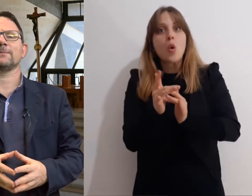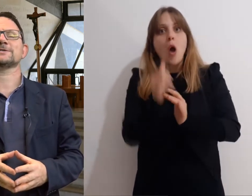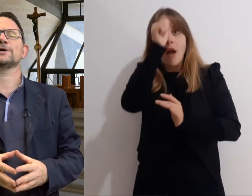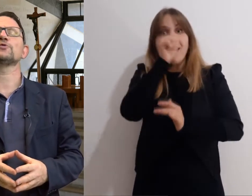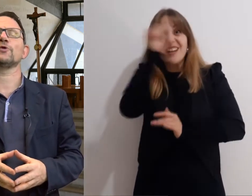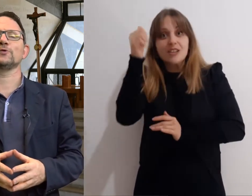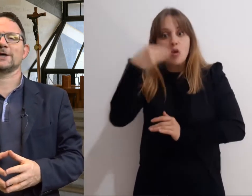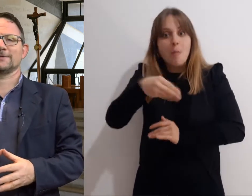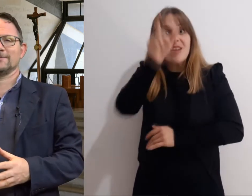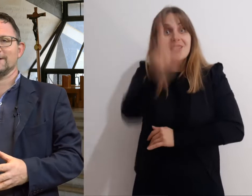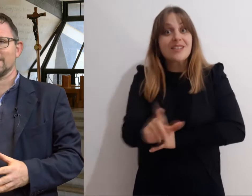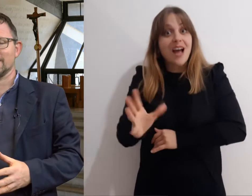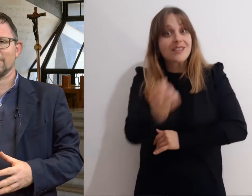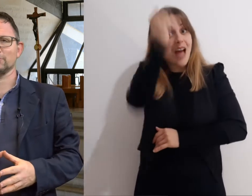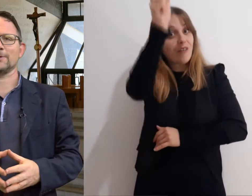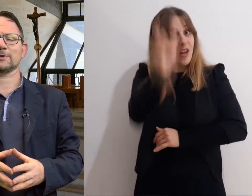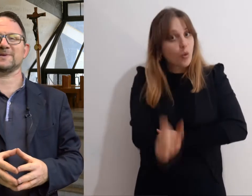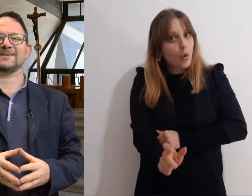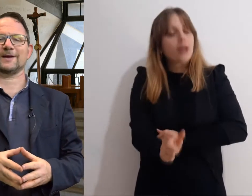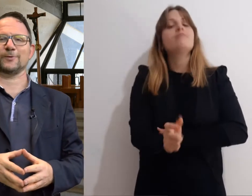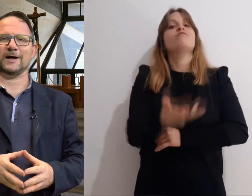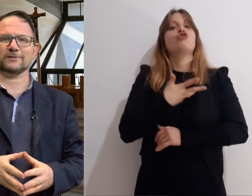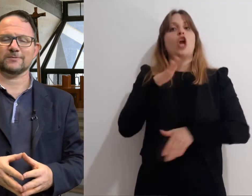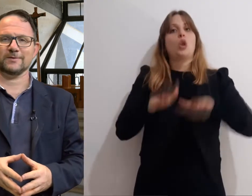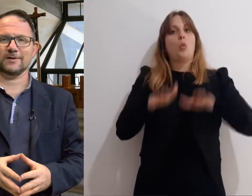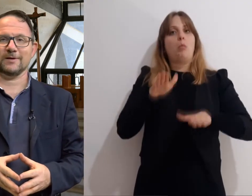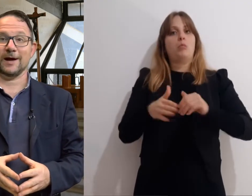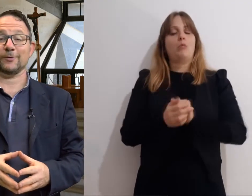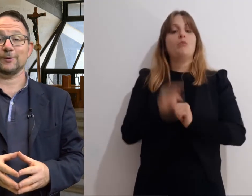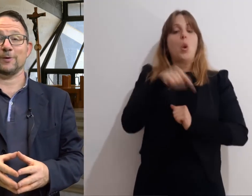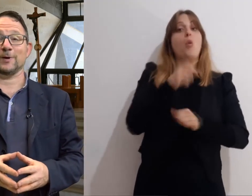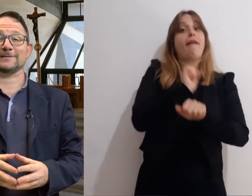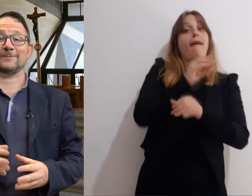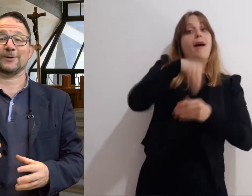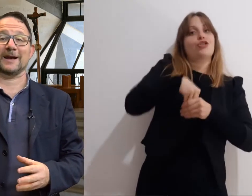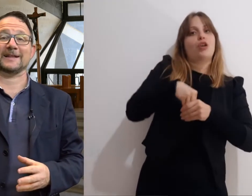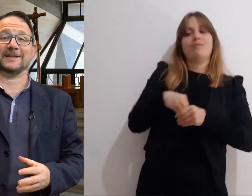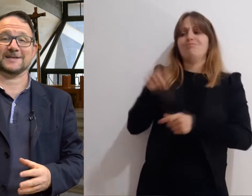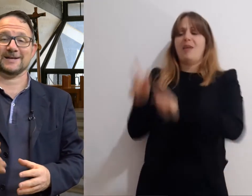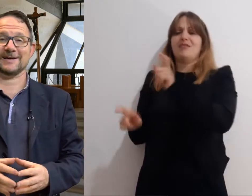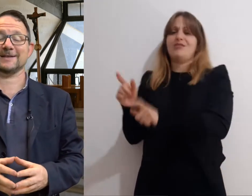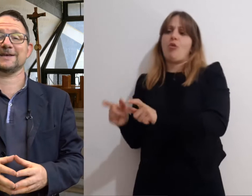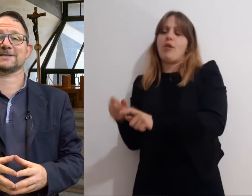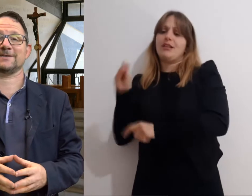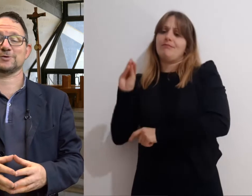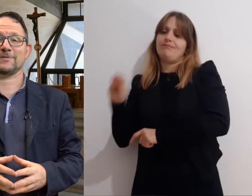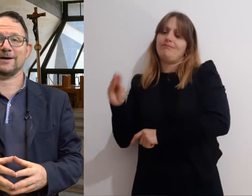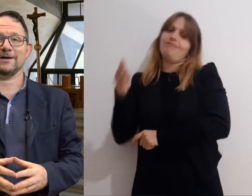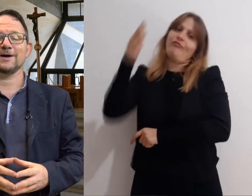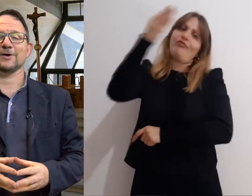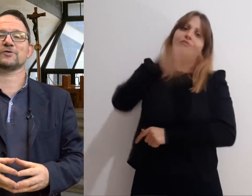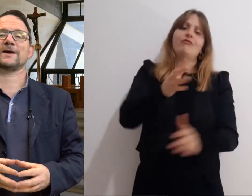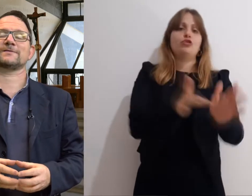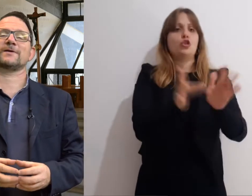Ma sei tu colui che deve venire O dobbiamo aspettarne un altro? Ecco di nuovo un'altra parola L'attesa Che attesa aveva